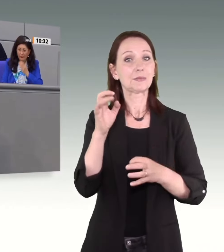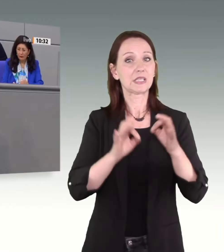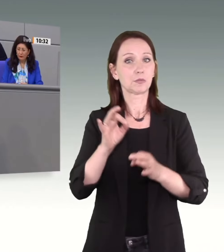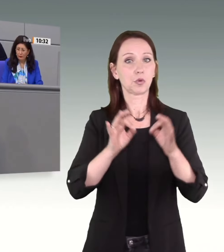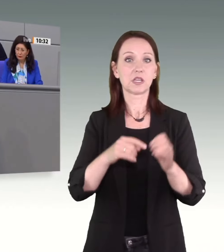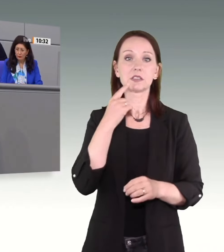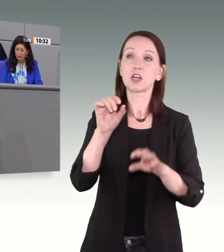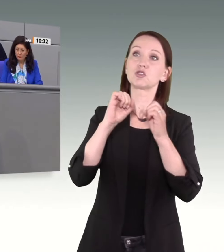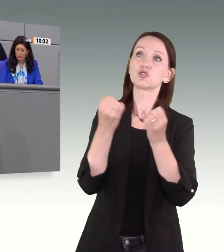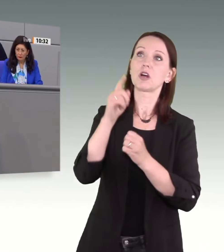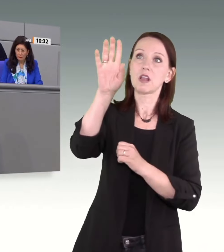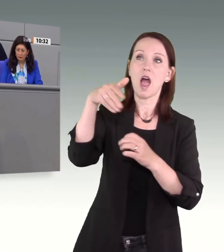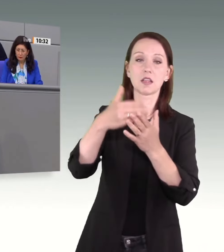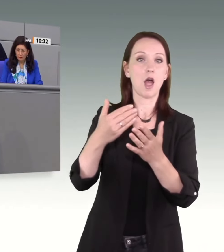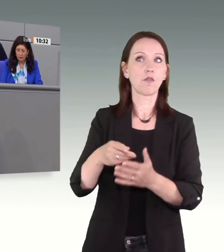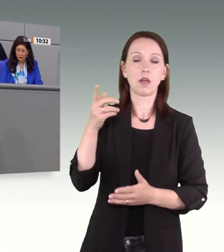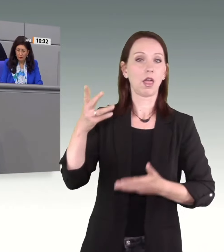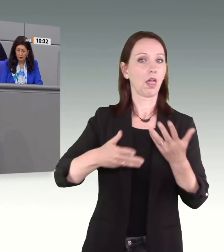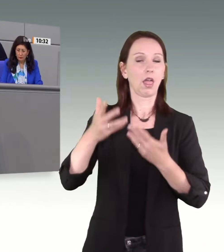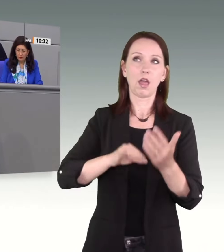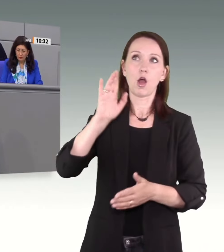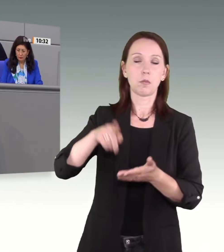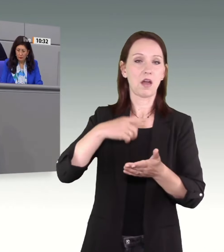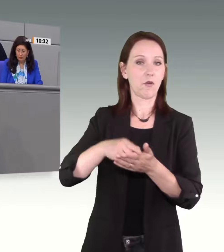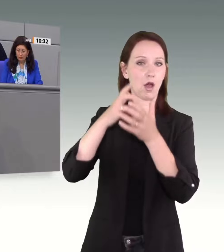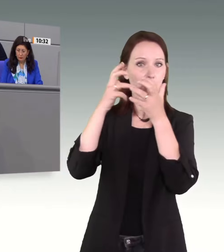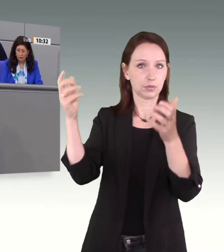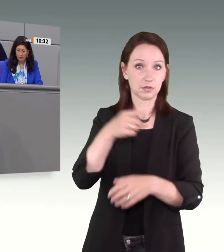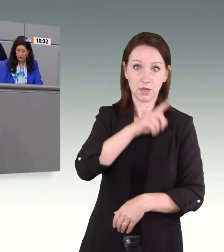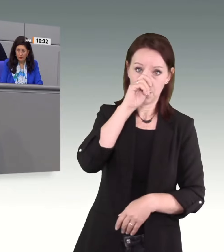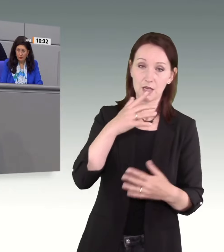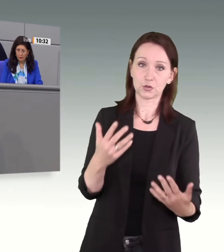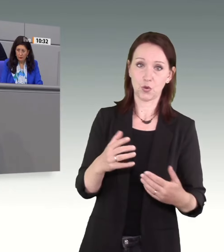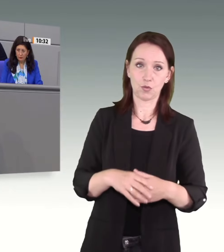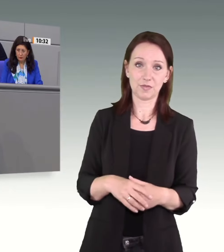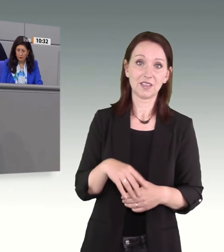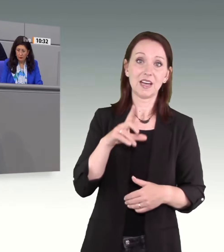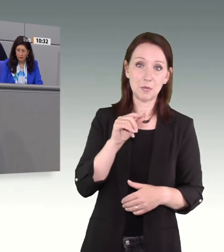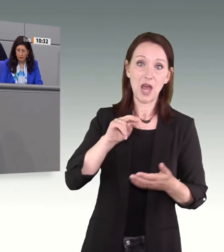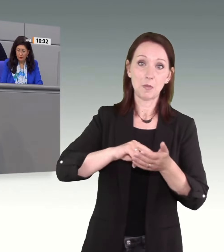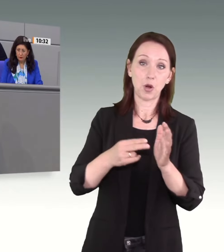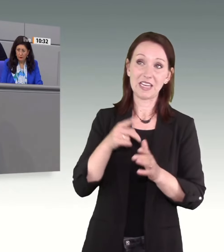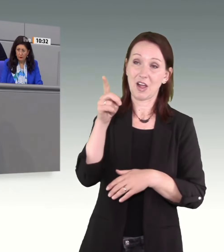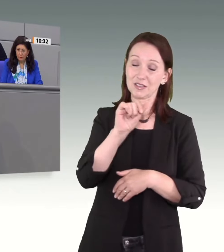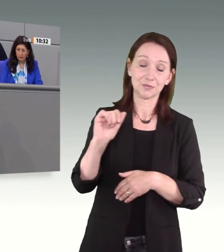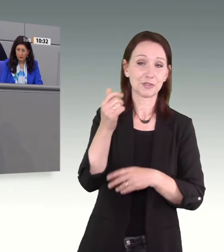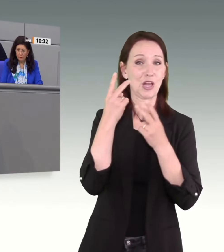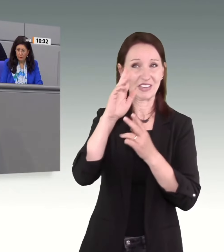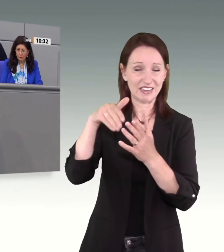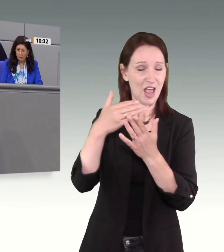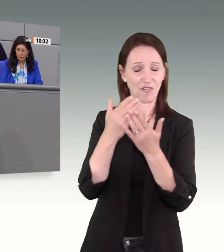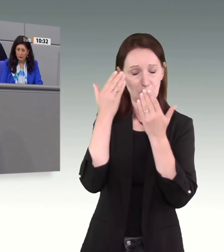seinen Aufgaben überfordert, dann ist es doch die vornehmste Aufgabe der Politik, jetzt verlorenes Vertrauen